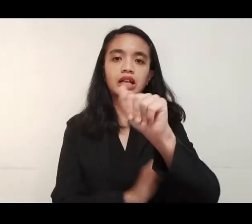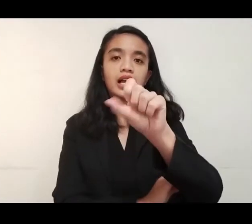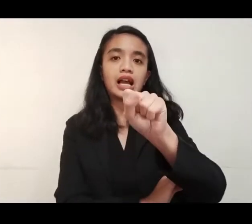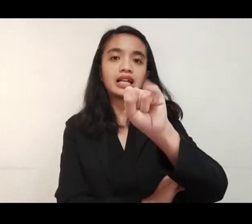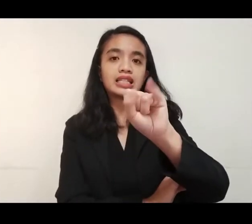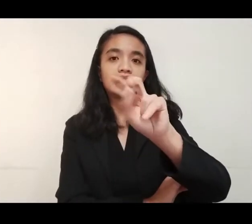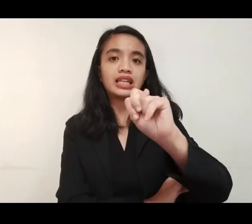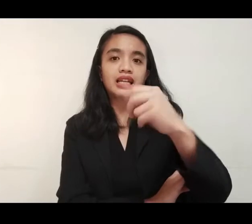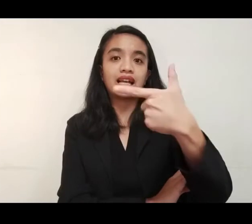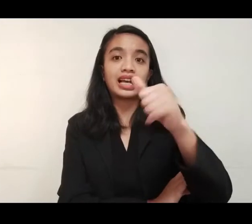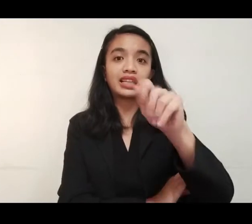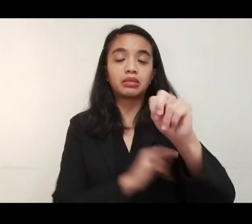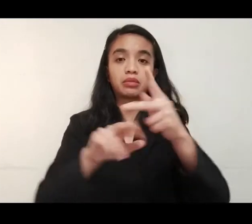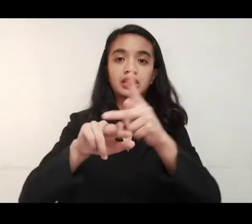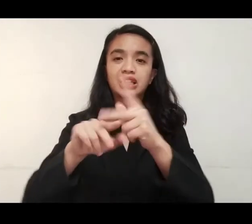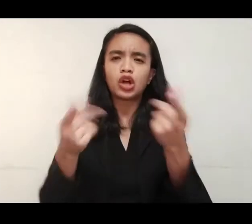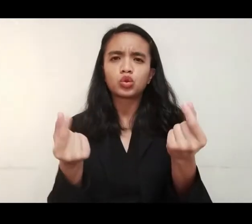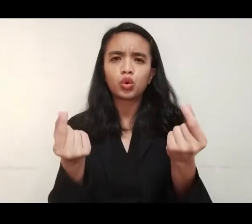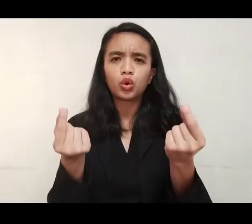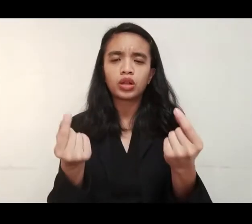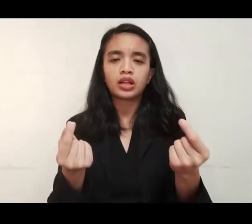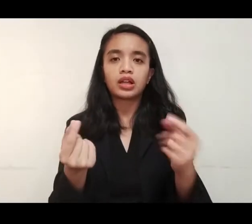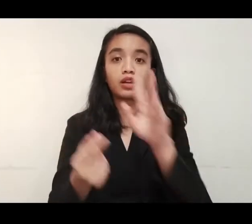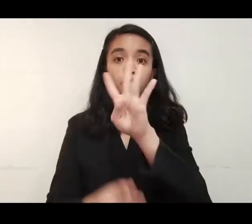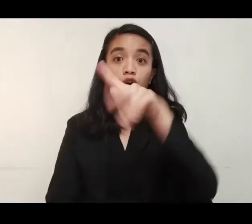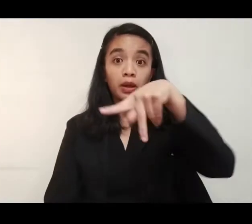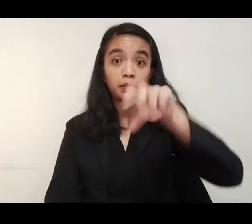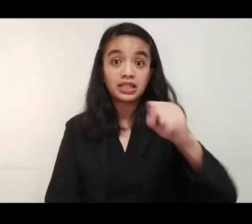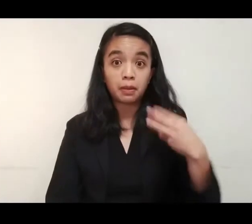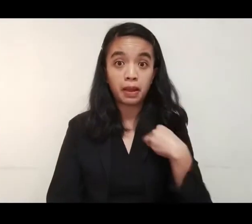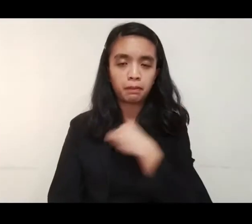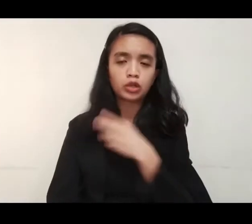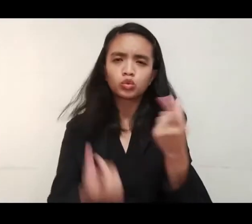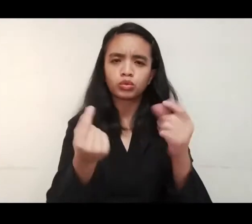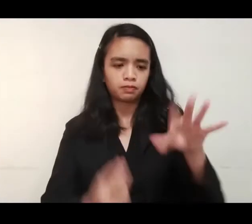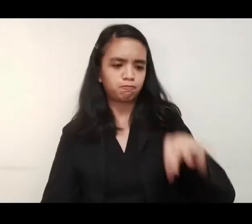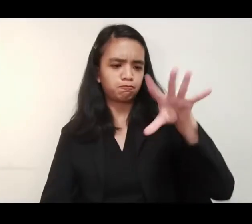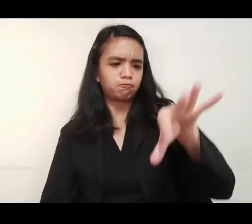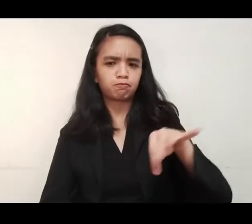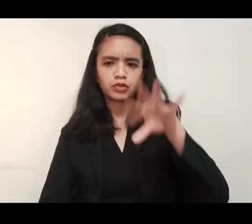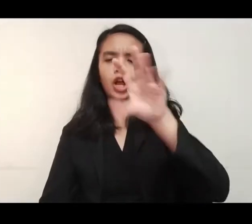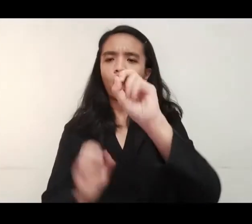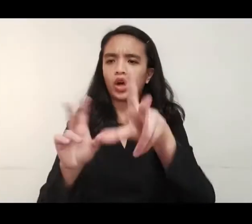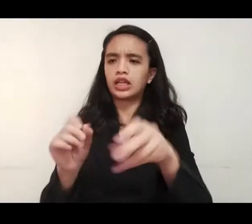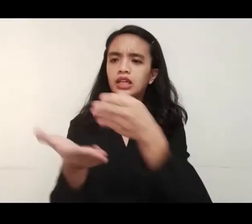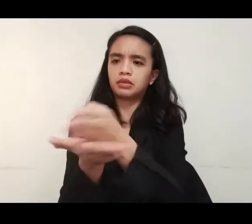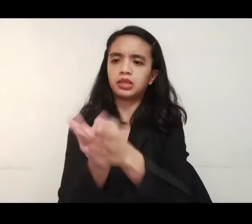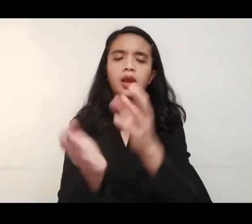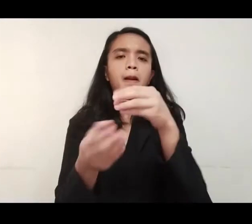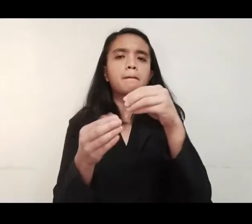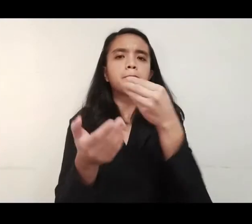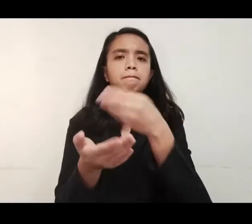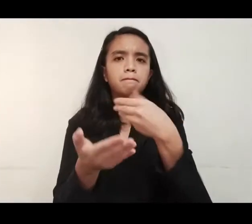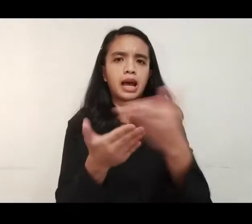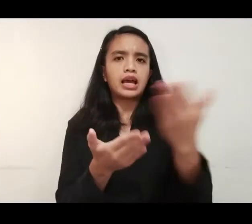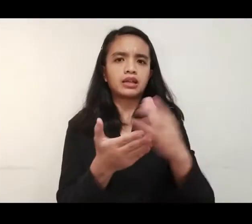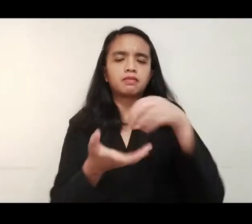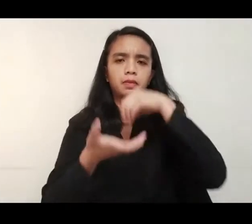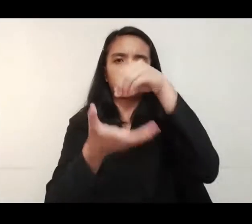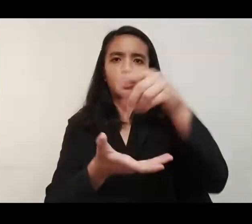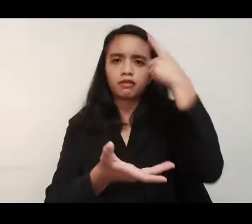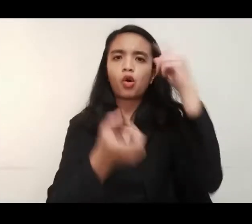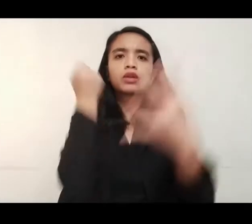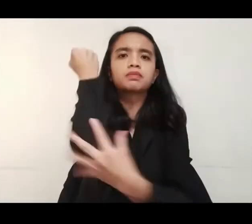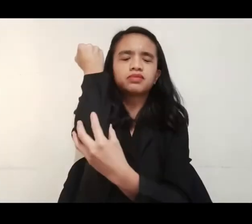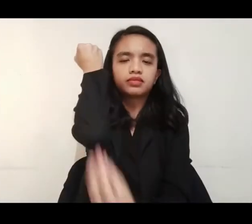Sa asinggan, Pangasinan, nagambag-ambag ang mga miyembro ng four-piece upang makabili ng relief goods na ibinigay rin sa kapwa may hirap.